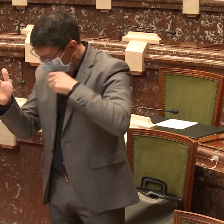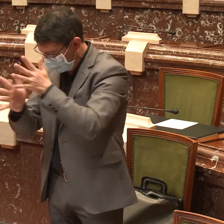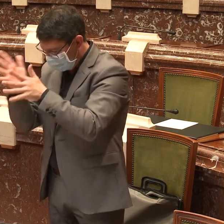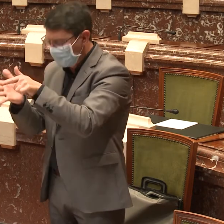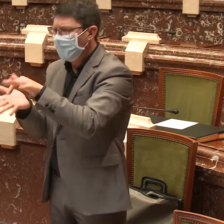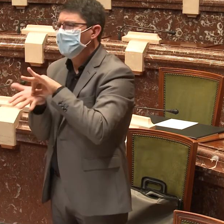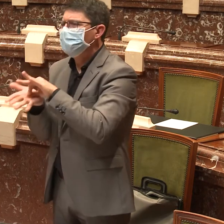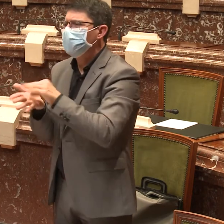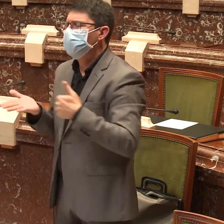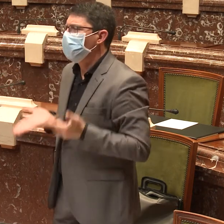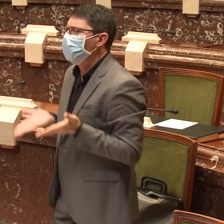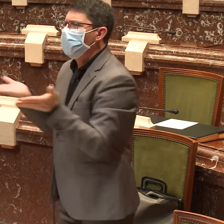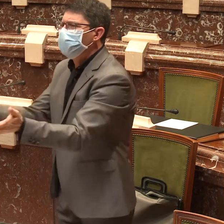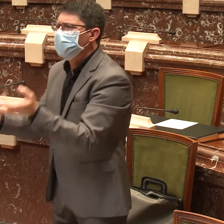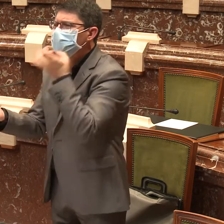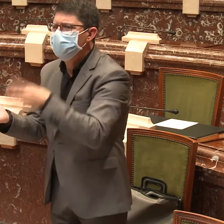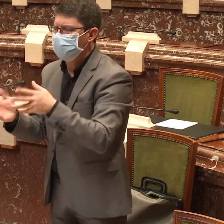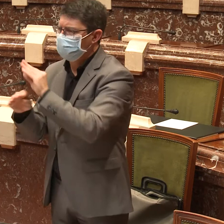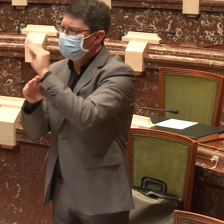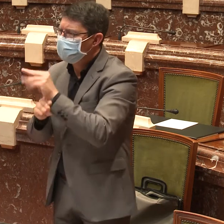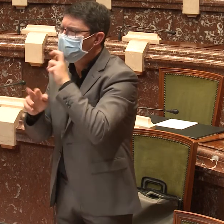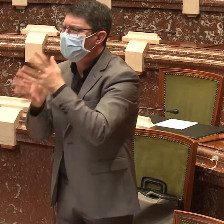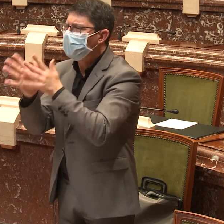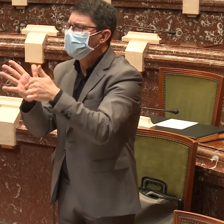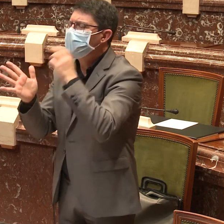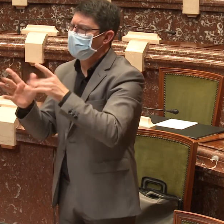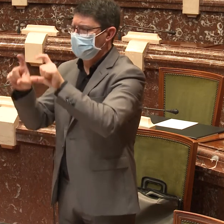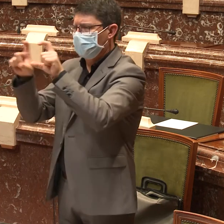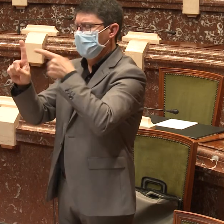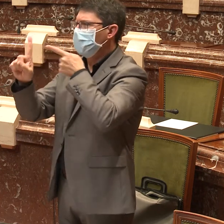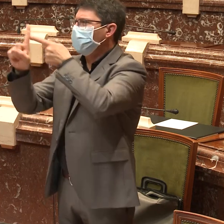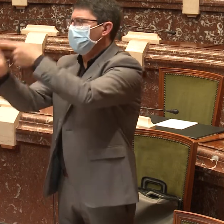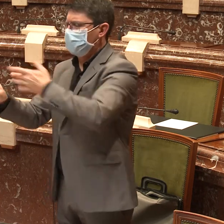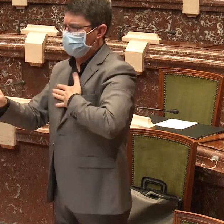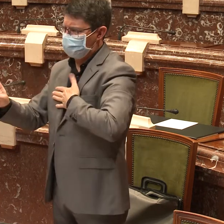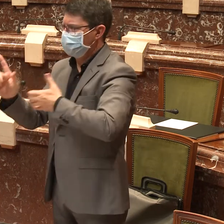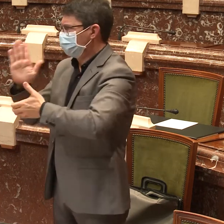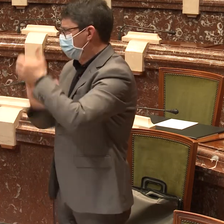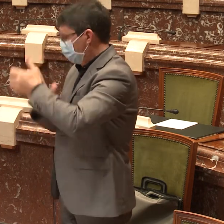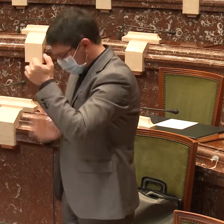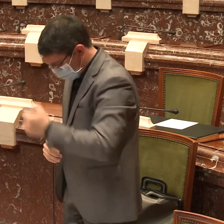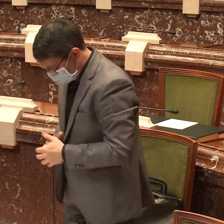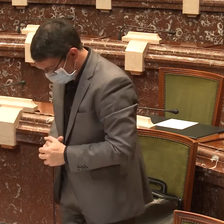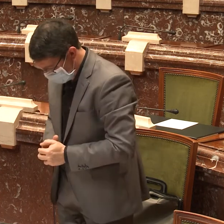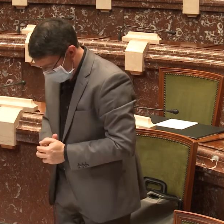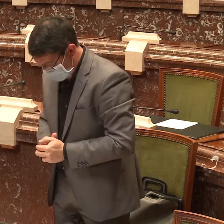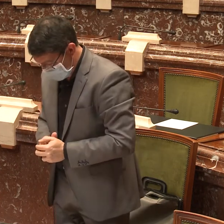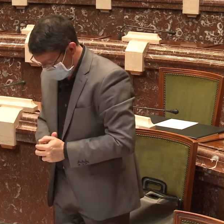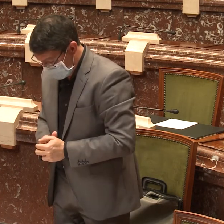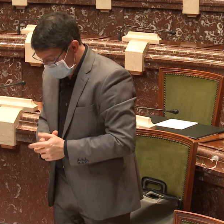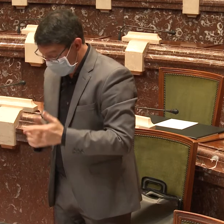Garantizar el buen uso y la calidad de los servicios que se ofrecen en lengua de signos, teniendo en cuenta como entidad referente en